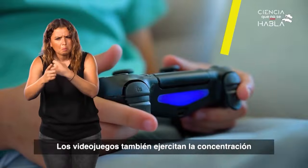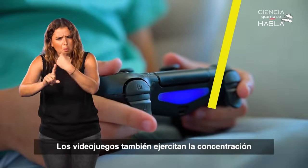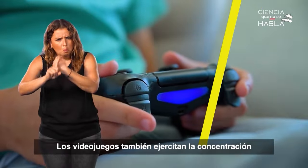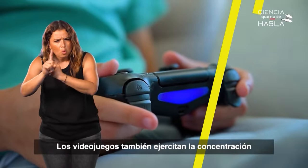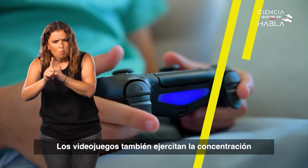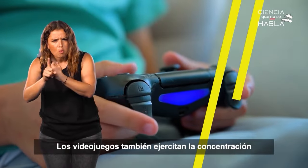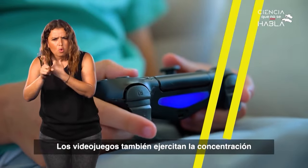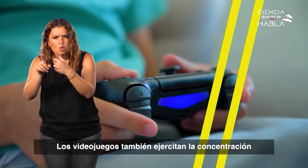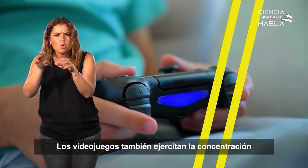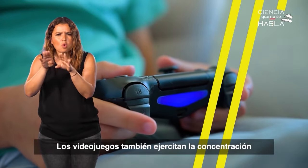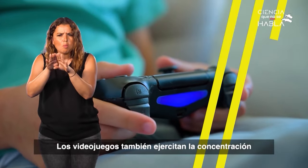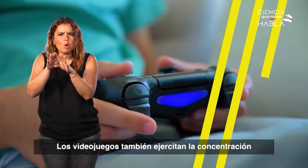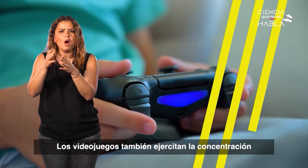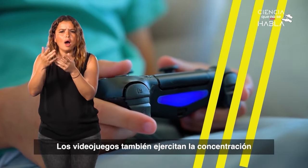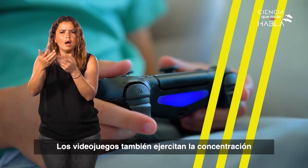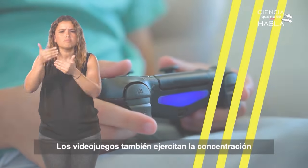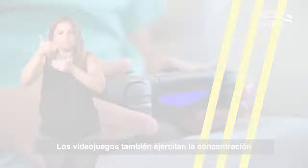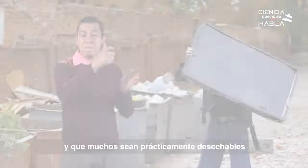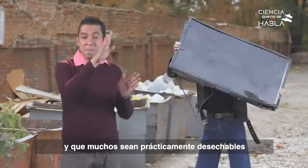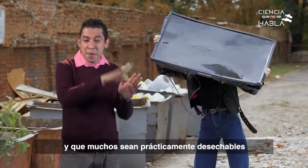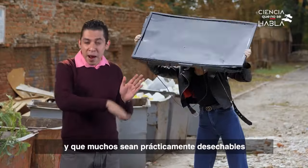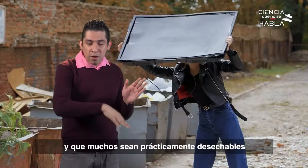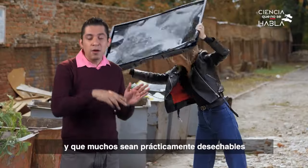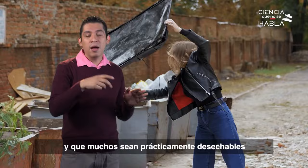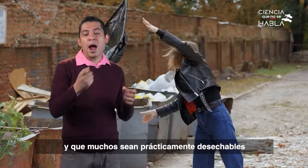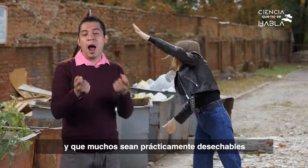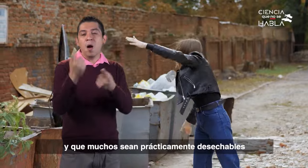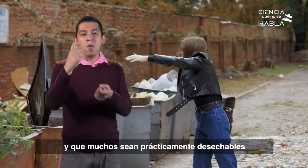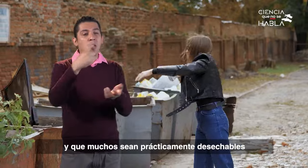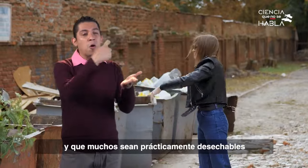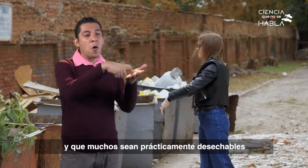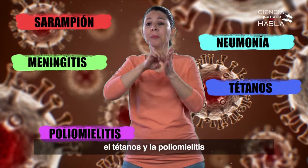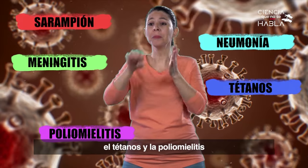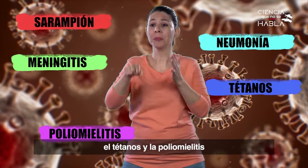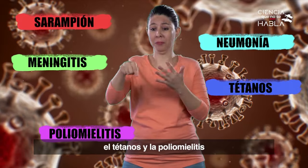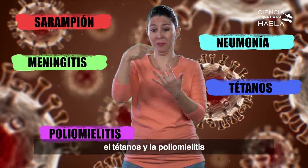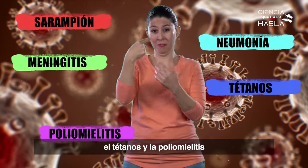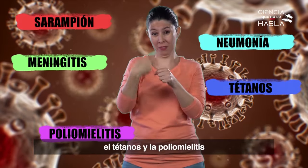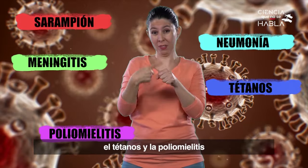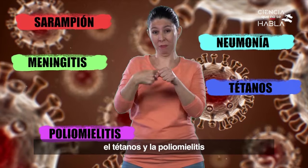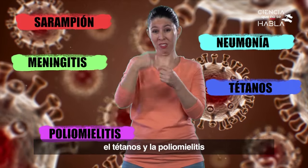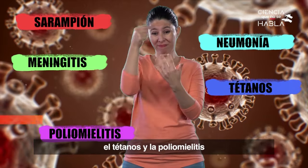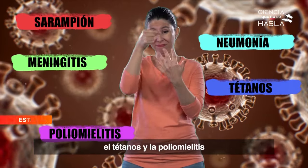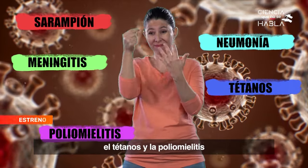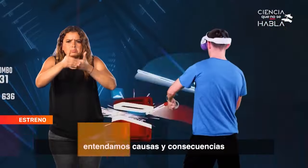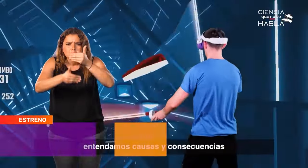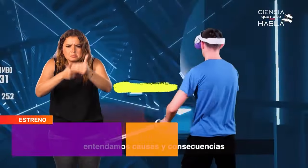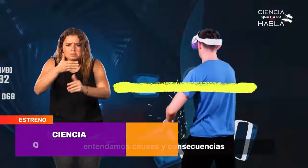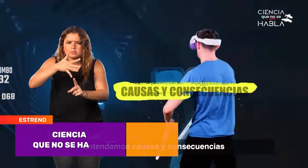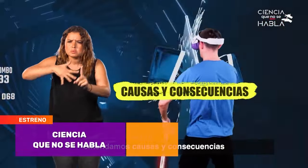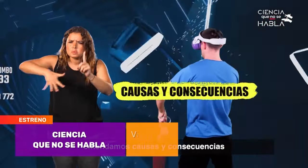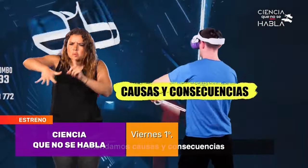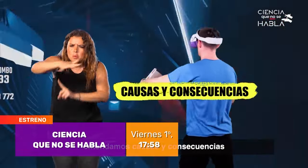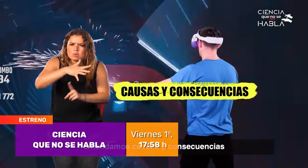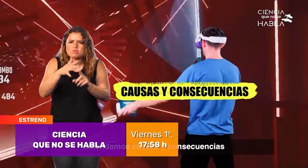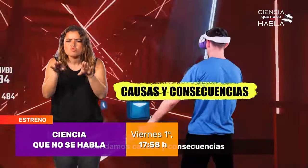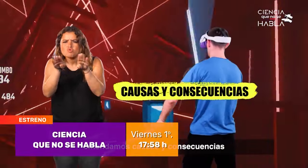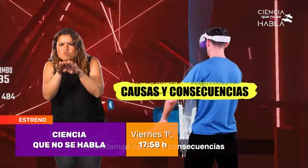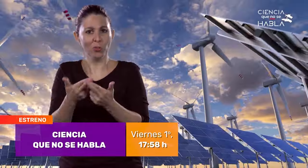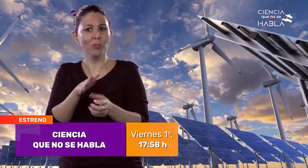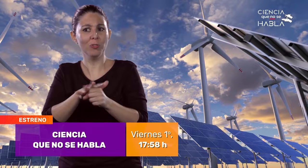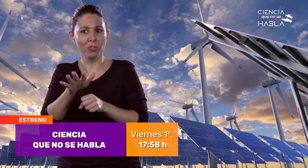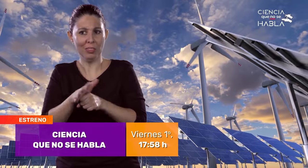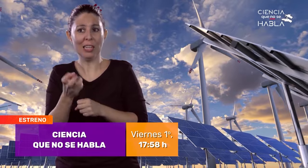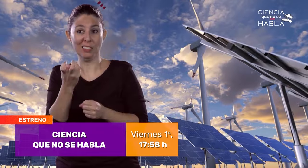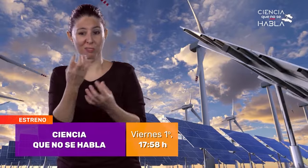videojuegos, también ejercitan la concentración? Ciencia que no se habla. Estreno el viernes primero de diciembre